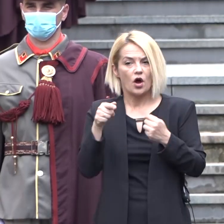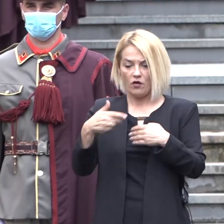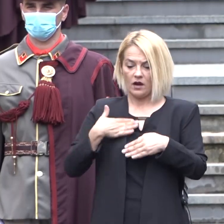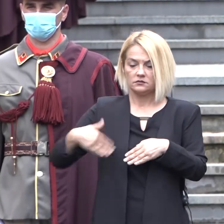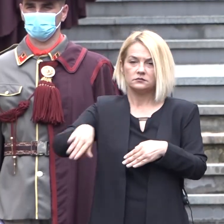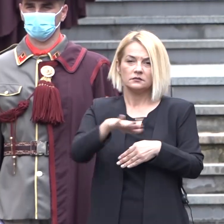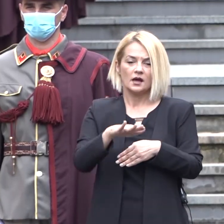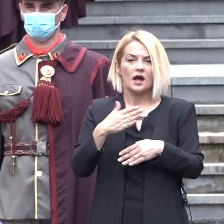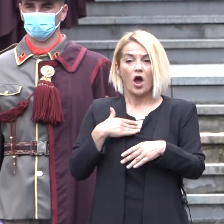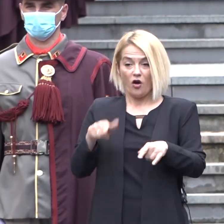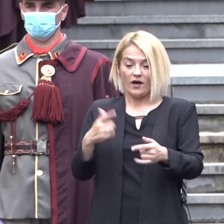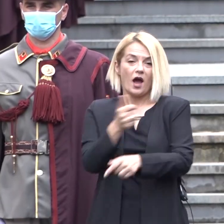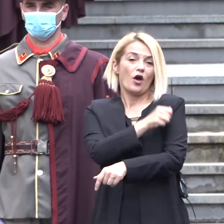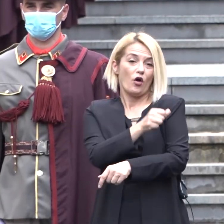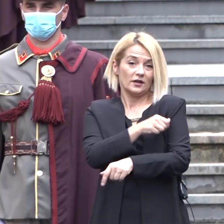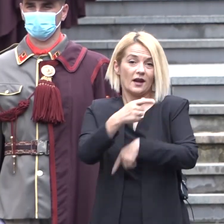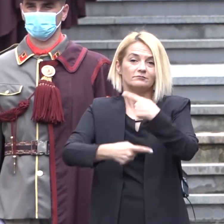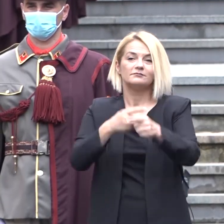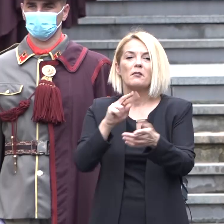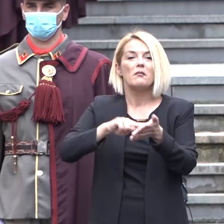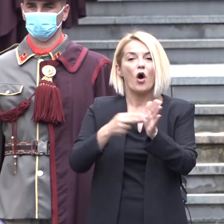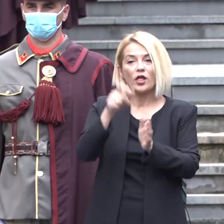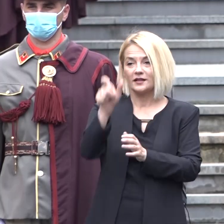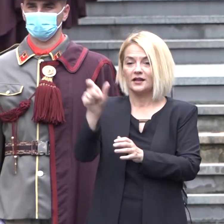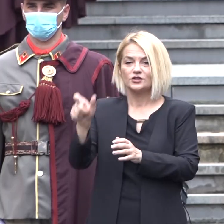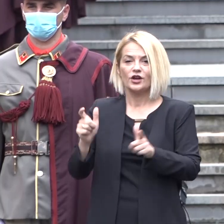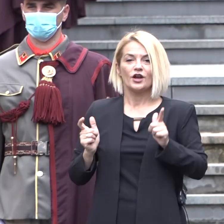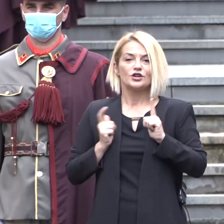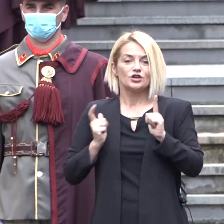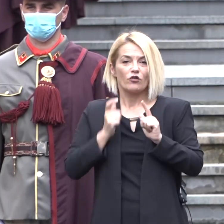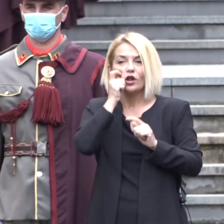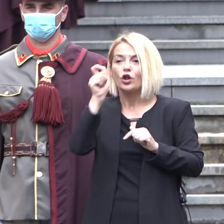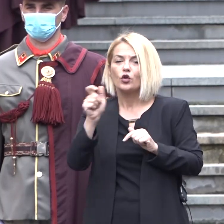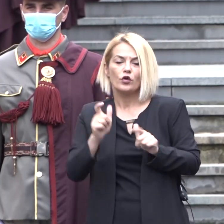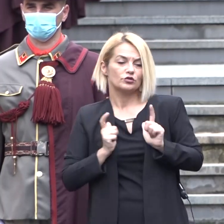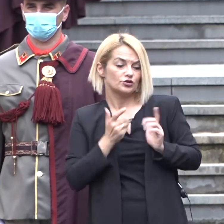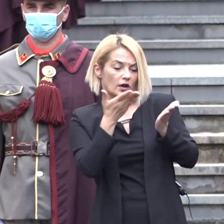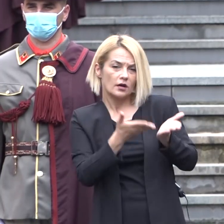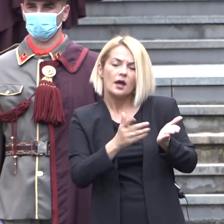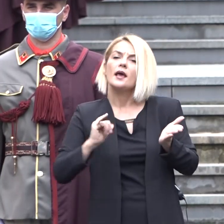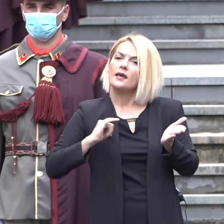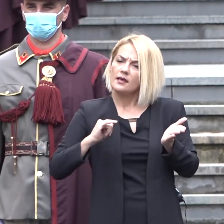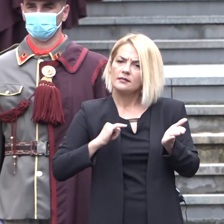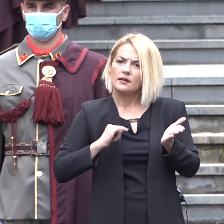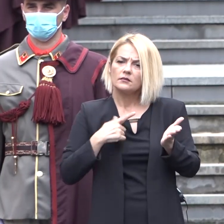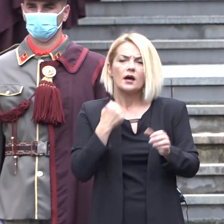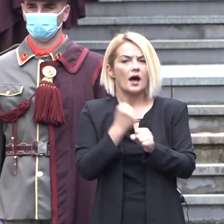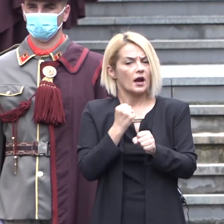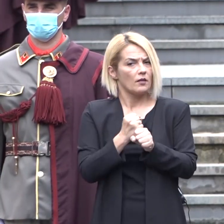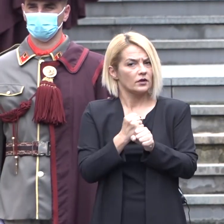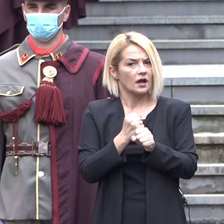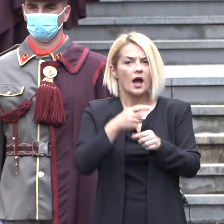од нас, актуелната генерација политичари, го очекуваат македонските граѓани, за чии што интереси сигурно не работиме,